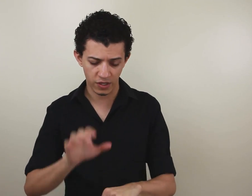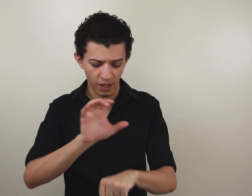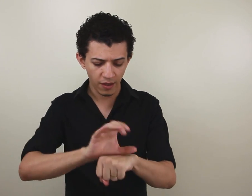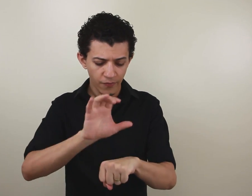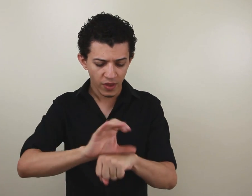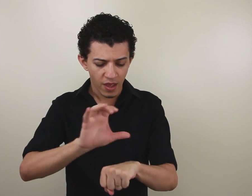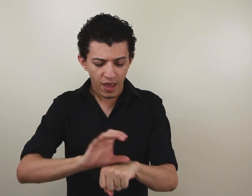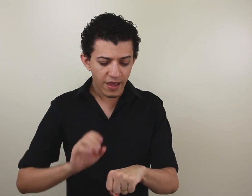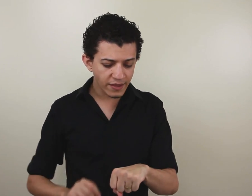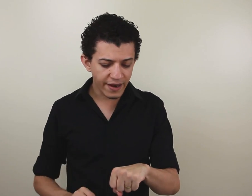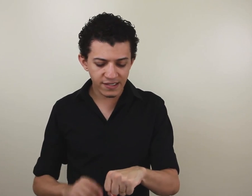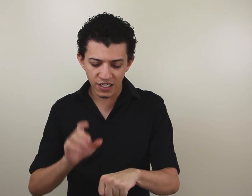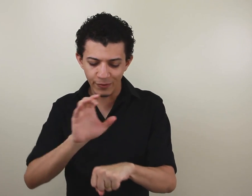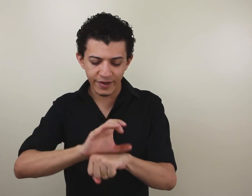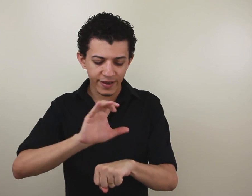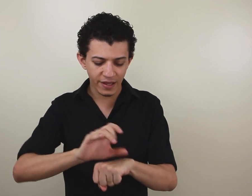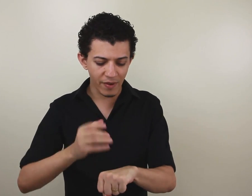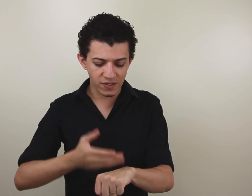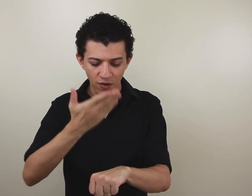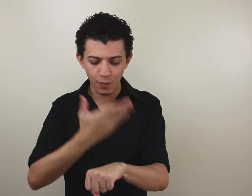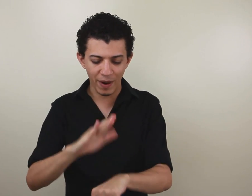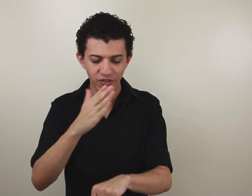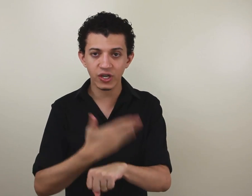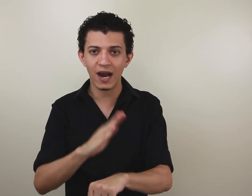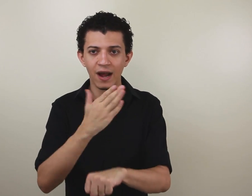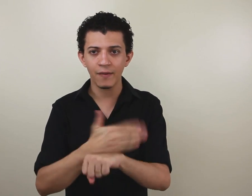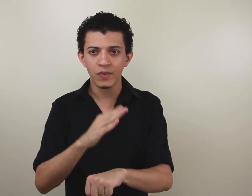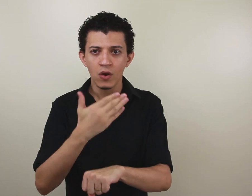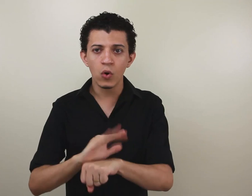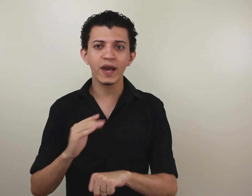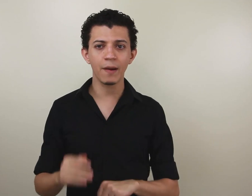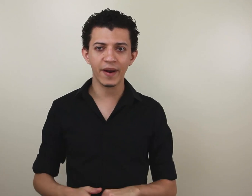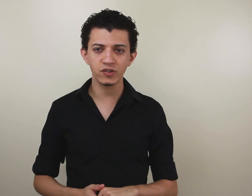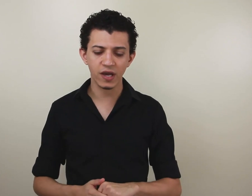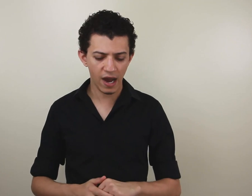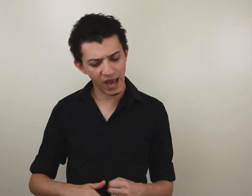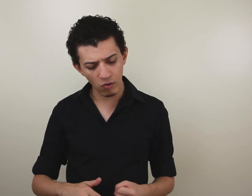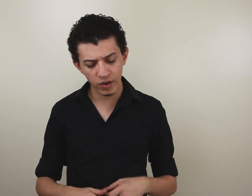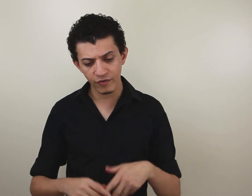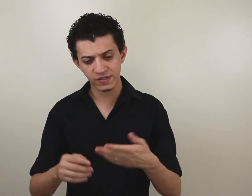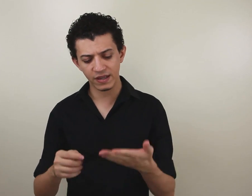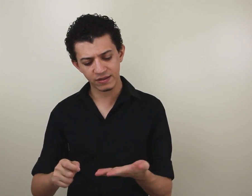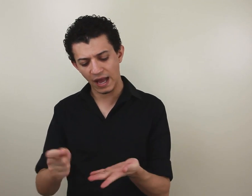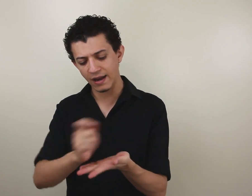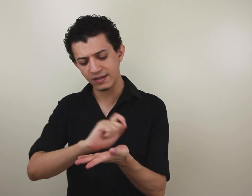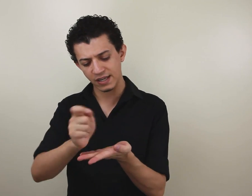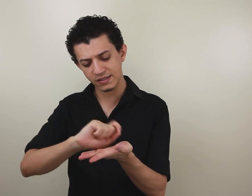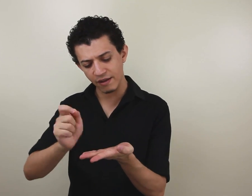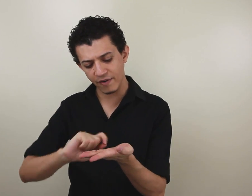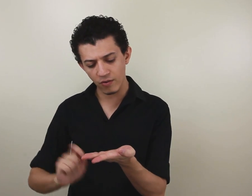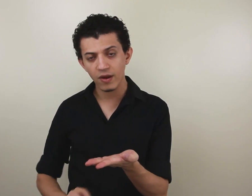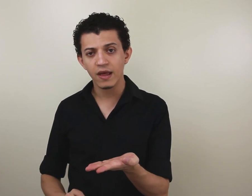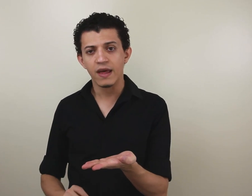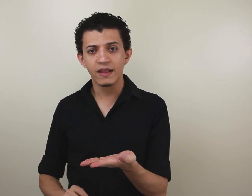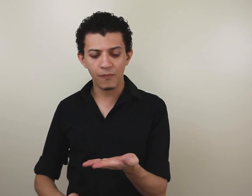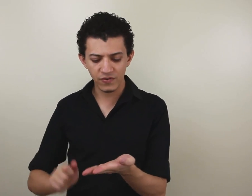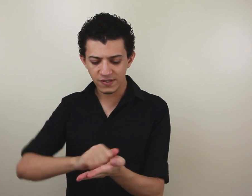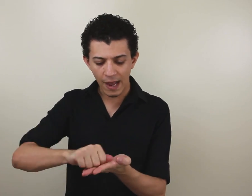Ok? E é interessante porque aqui também é o sinal de praticar. O que é praticar? É algo que você está ali, você escreveu. Depois você